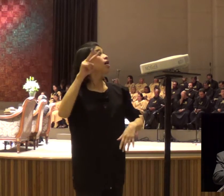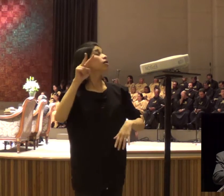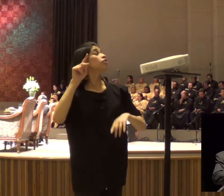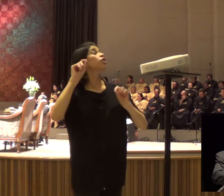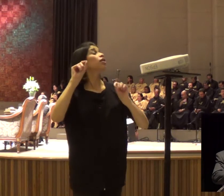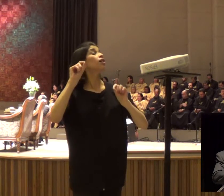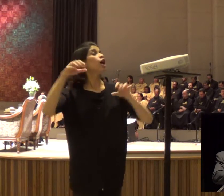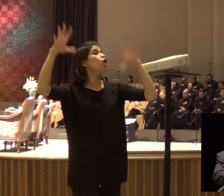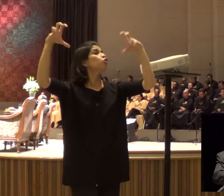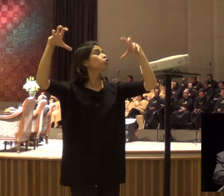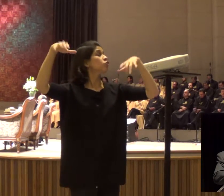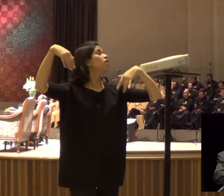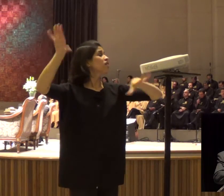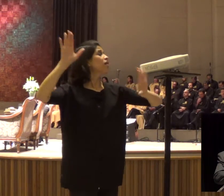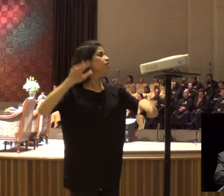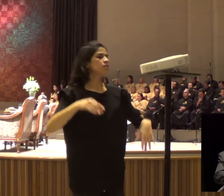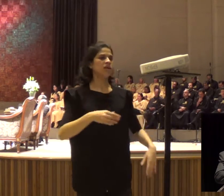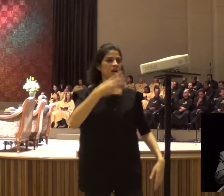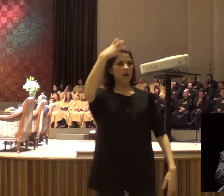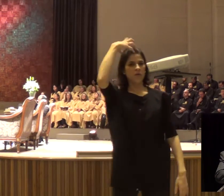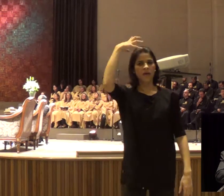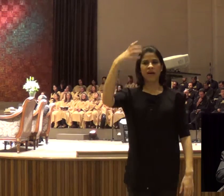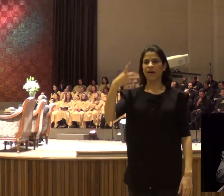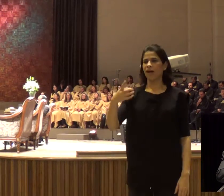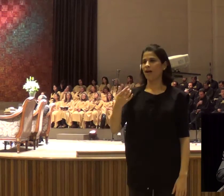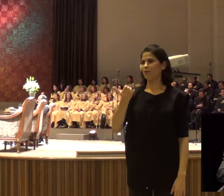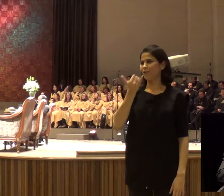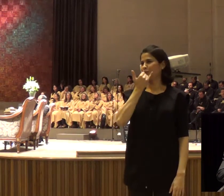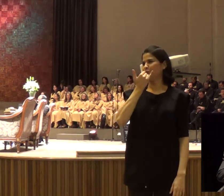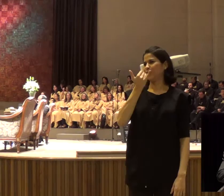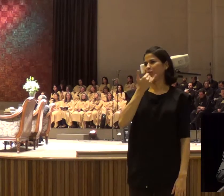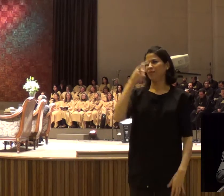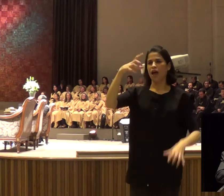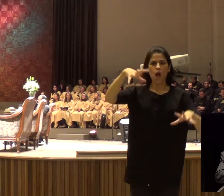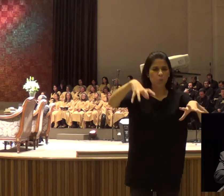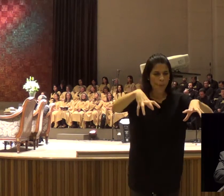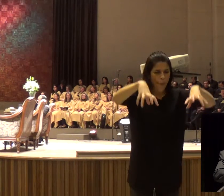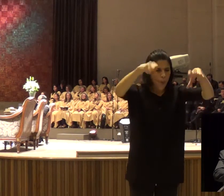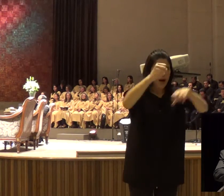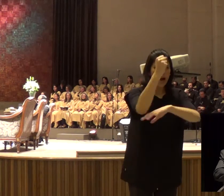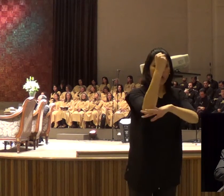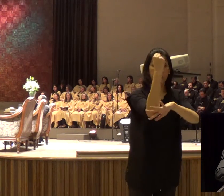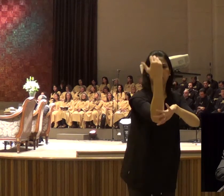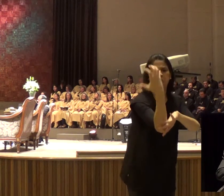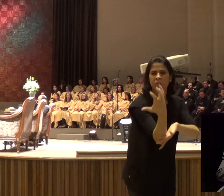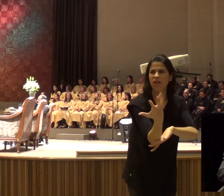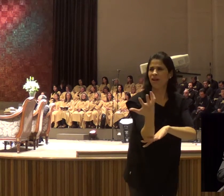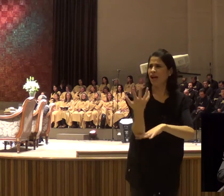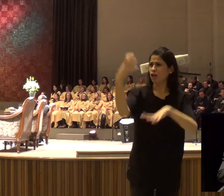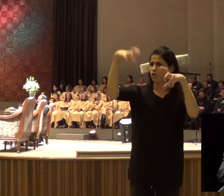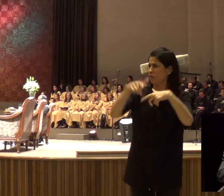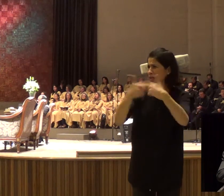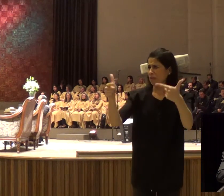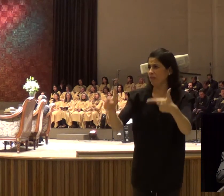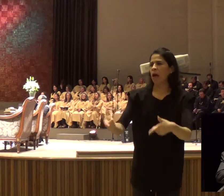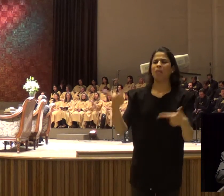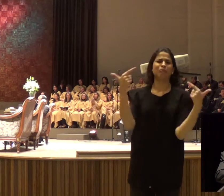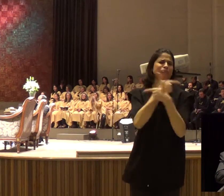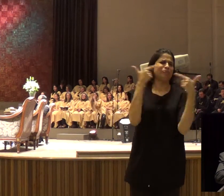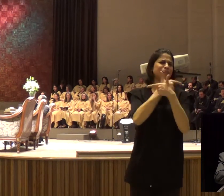mas Elias subiu até o alto do carmelo, dobrou-se até o chão, e pôs o rosto entre os joelhos, vá e olhe